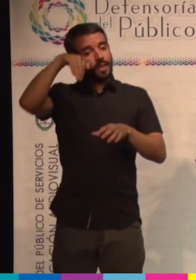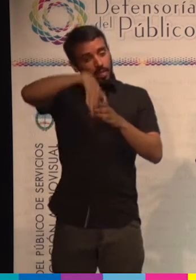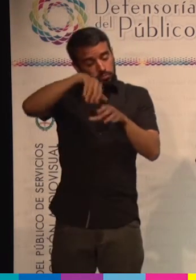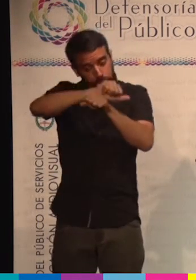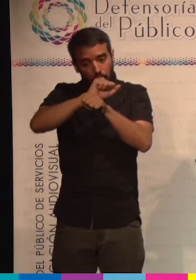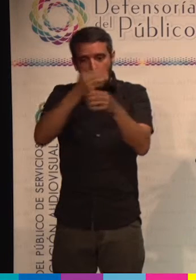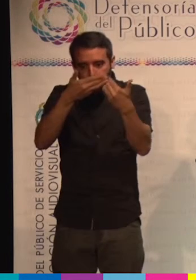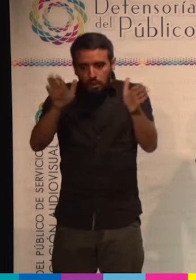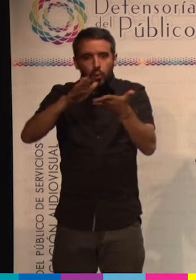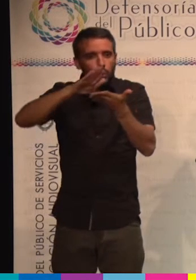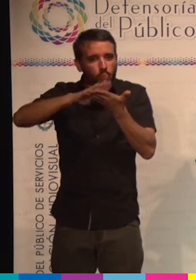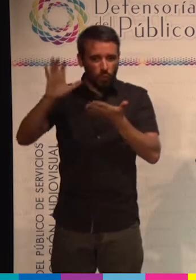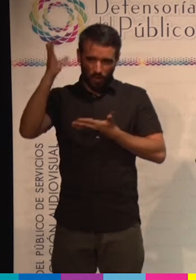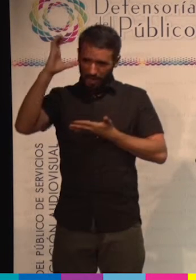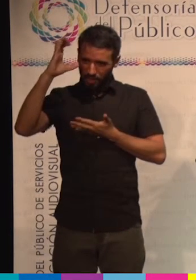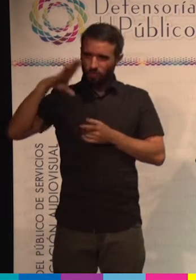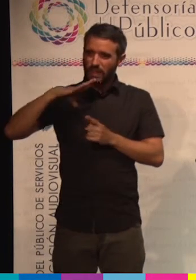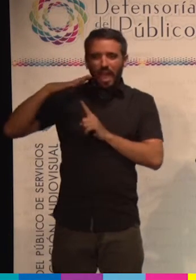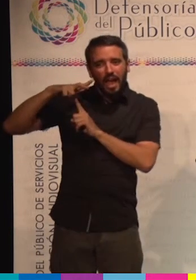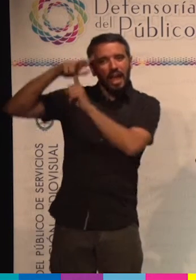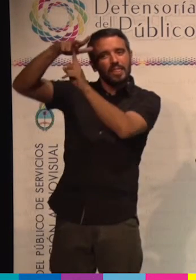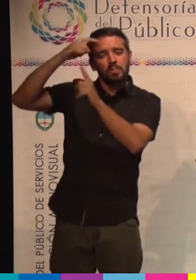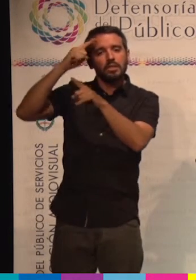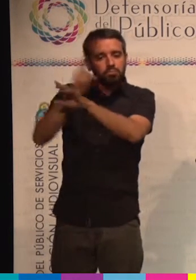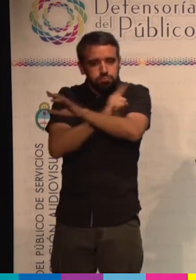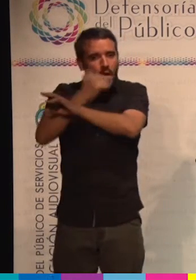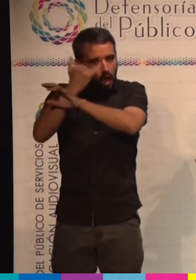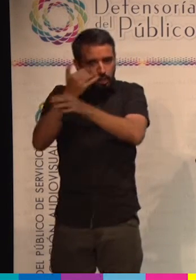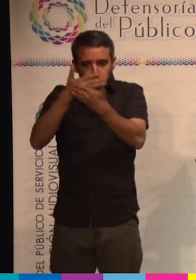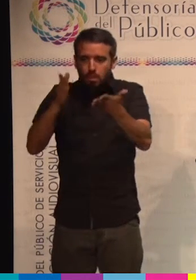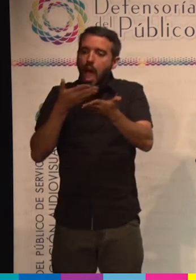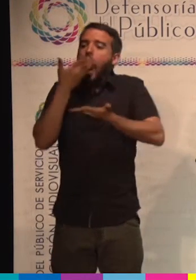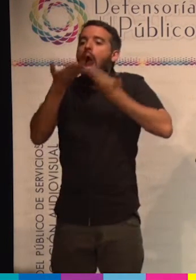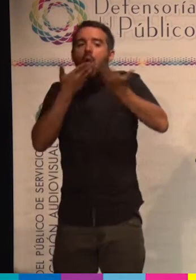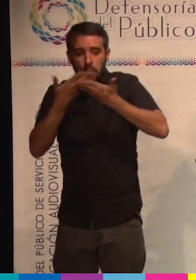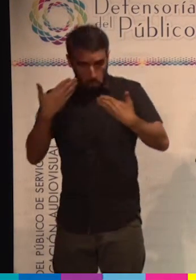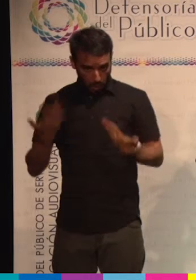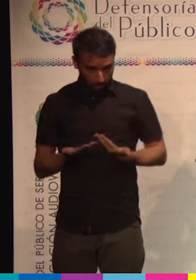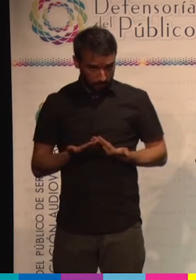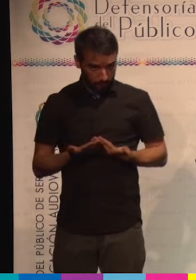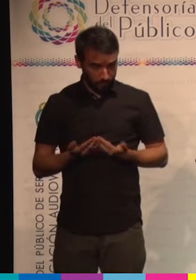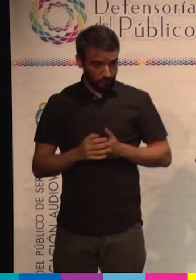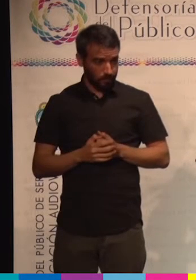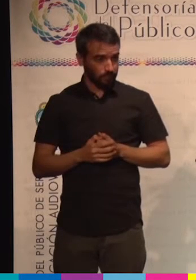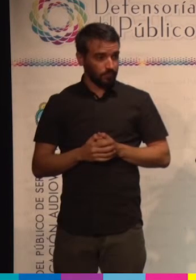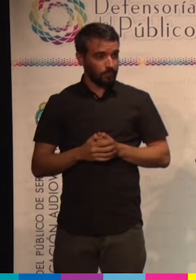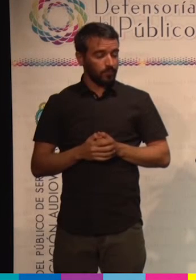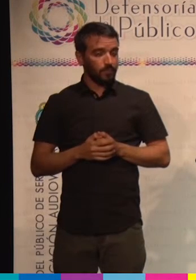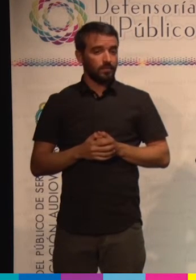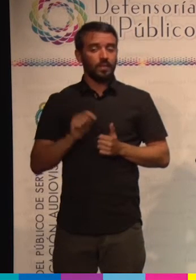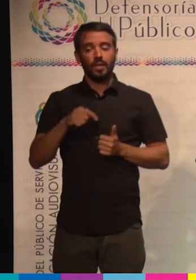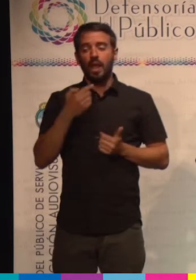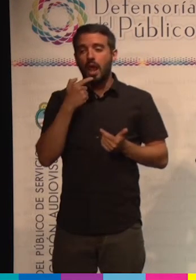escenario nuevo que es la radio. No tenemos una antena, pero tenemos espacios donde habilitamos la palabra. Y ahí la palabra